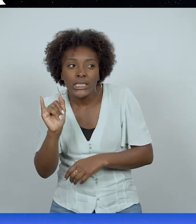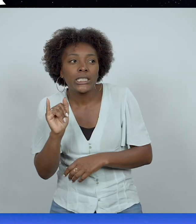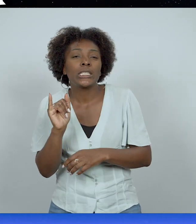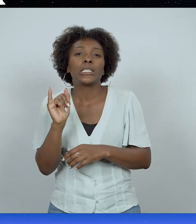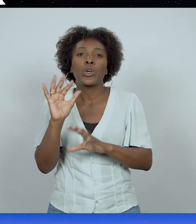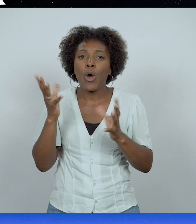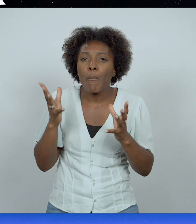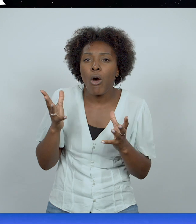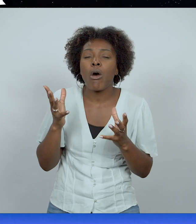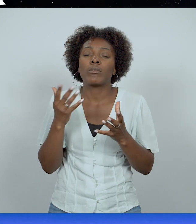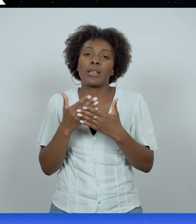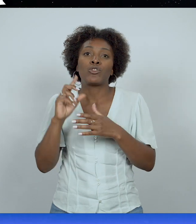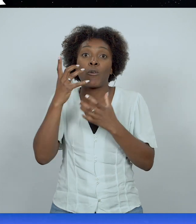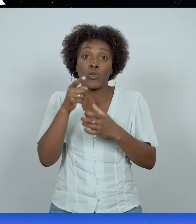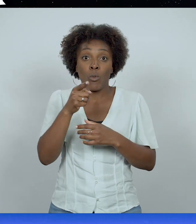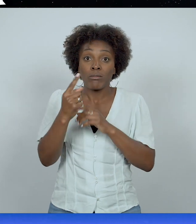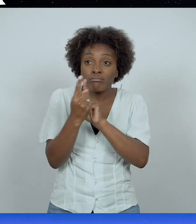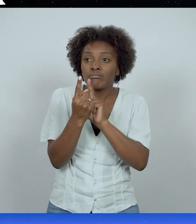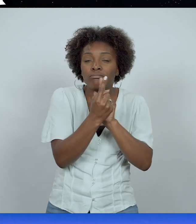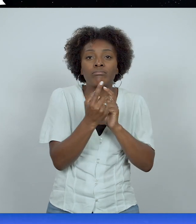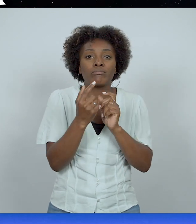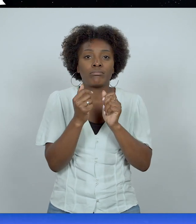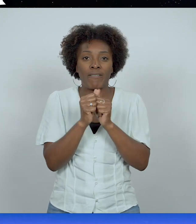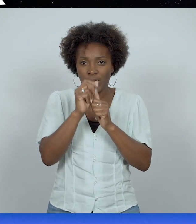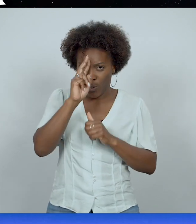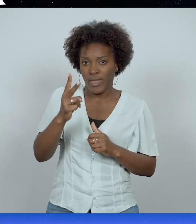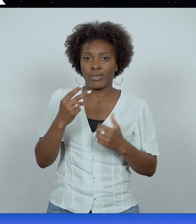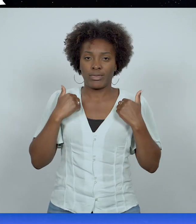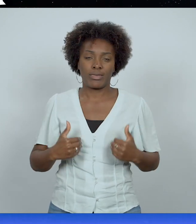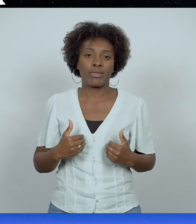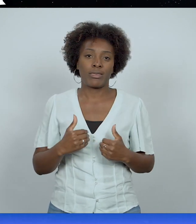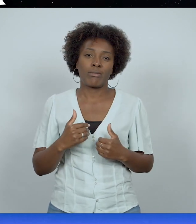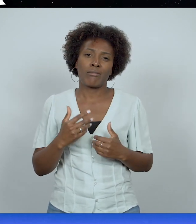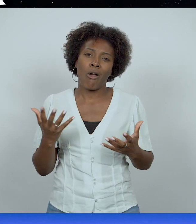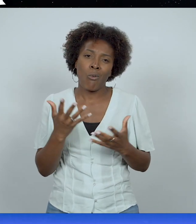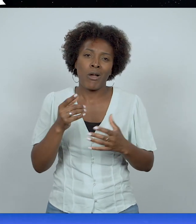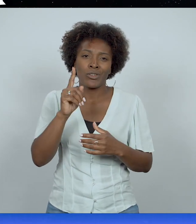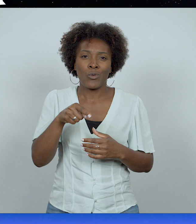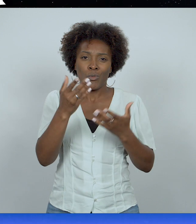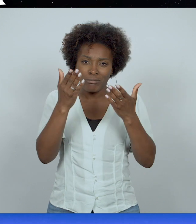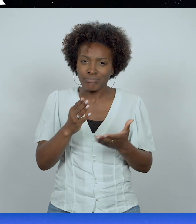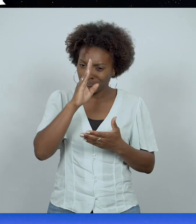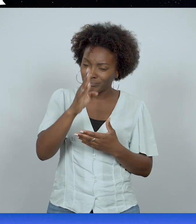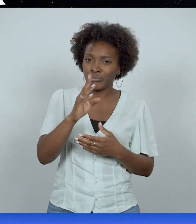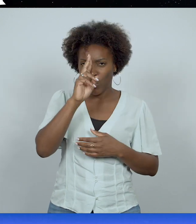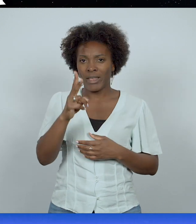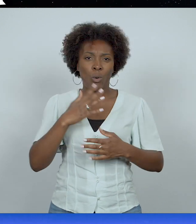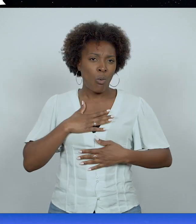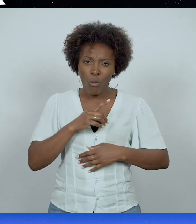Dieu t'invite à être totalement transparent. Donc je t'encourage à être vrai. Dieu t'aime tel que tu es. Je t'encourage à ne pas avoir honte, à ne pas